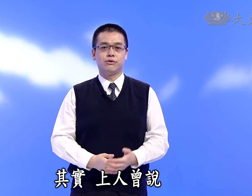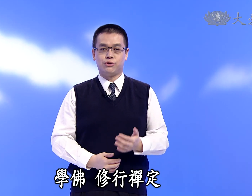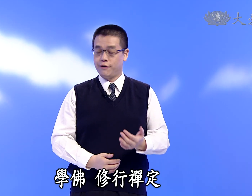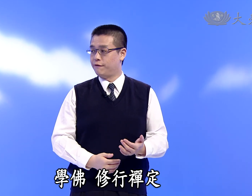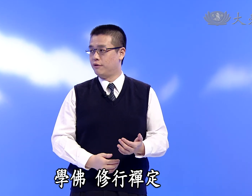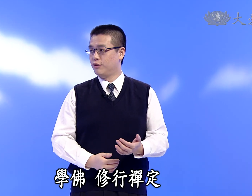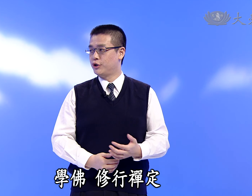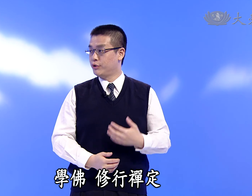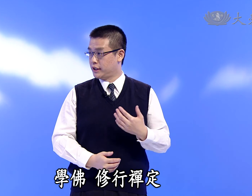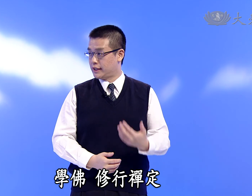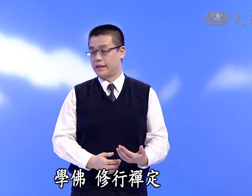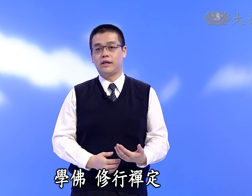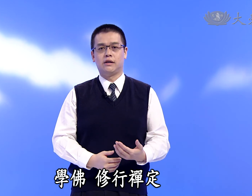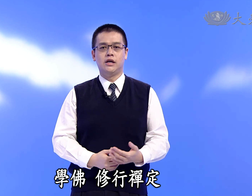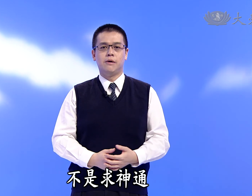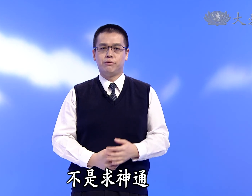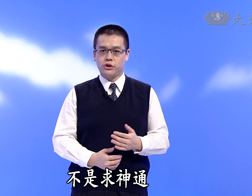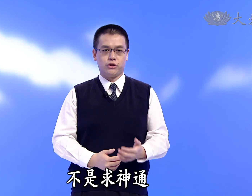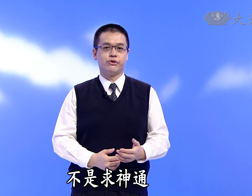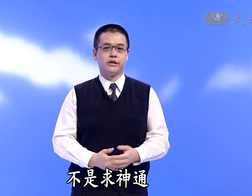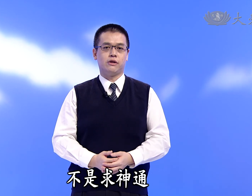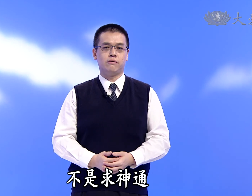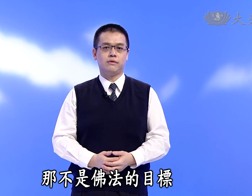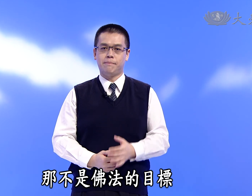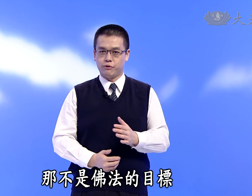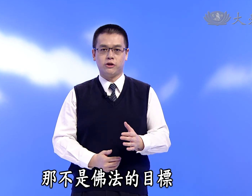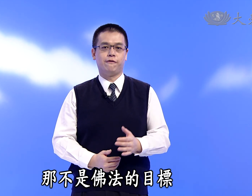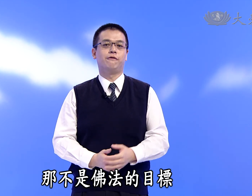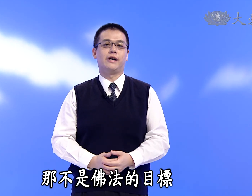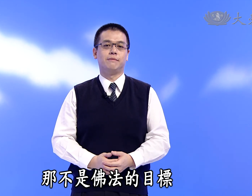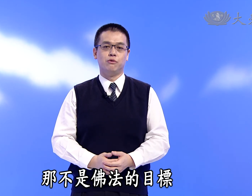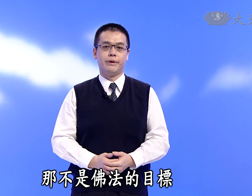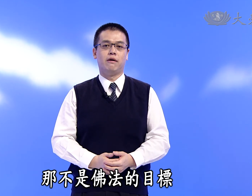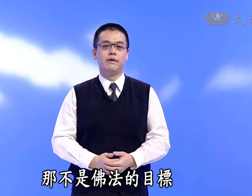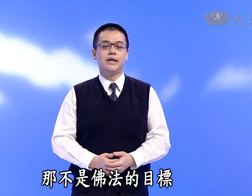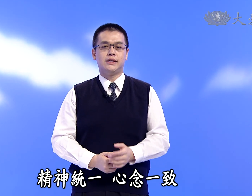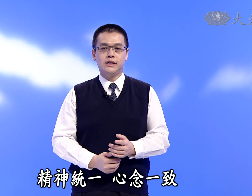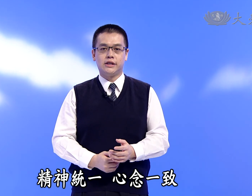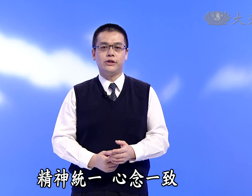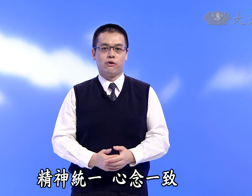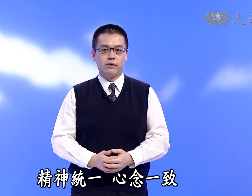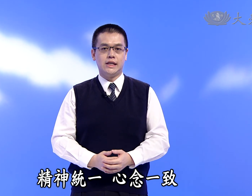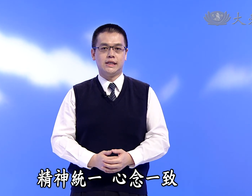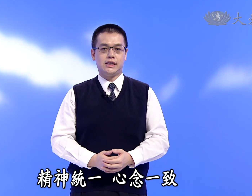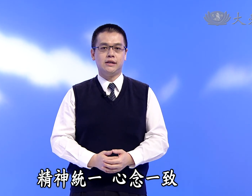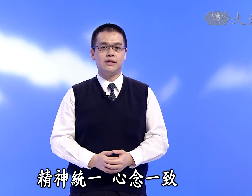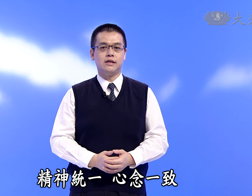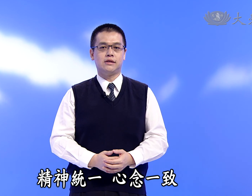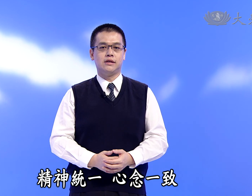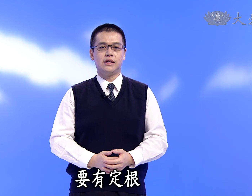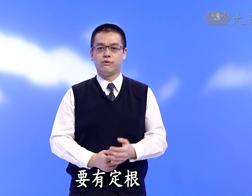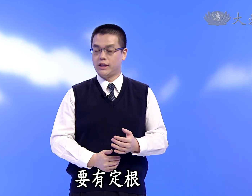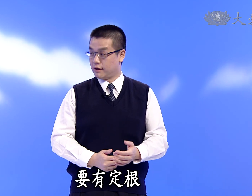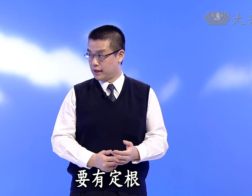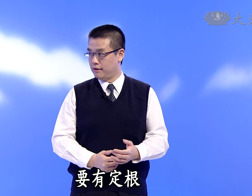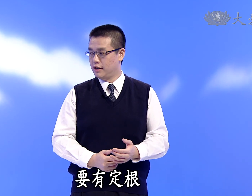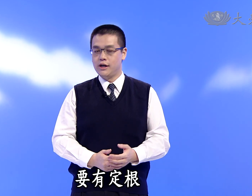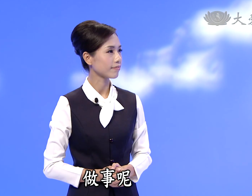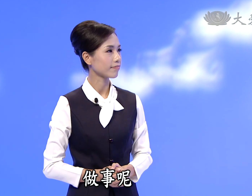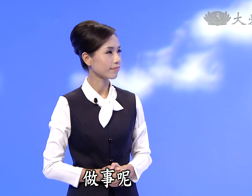学佛 修行禅定不是求神通那不是佛法的目标精神统一信念一致要有定根做事